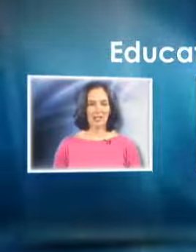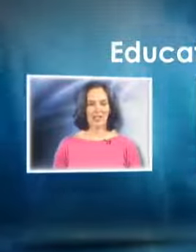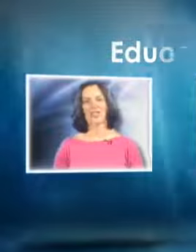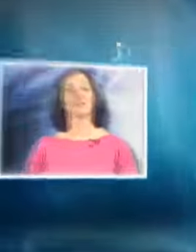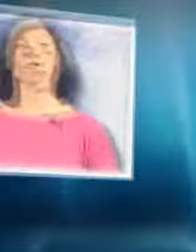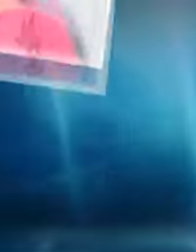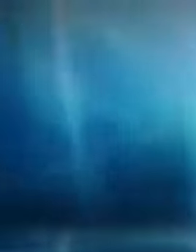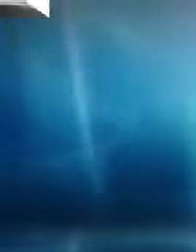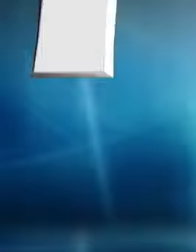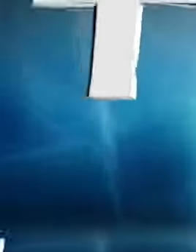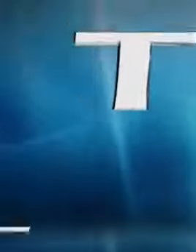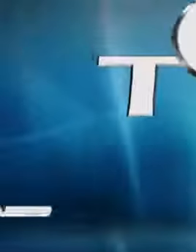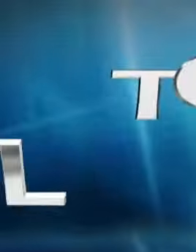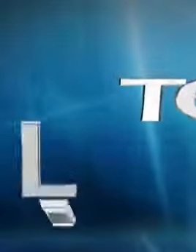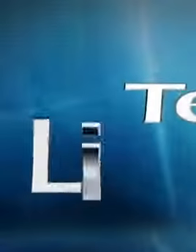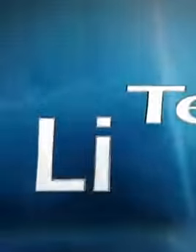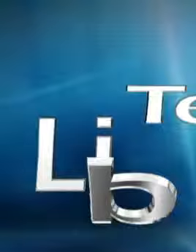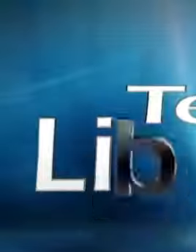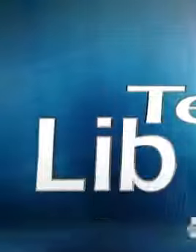acredita em que...